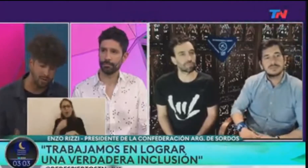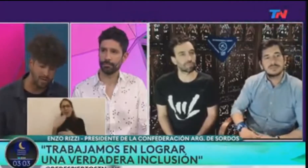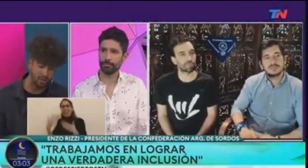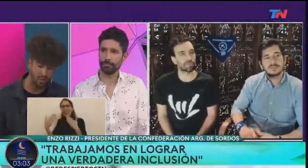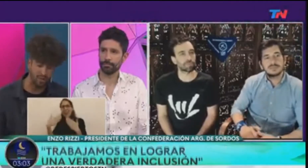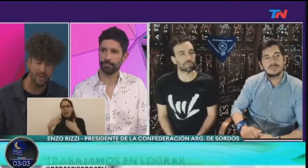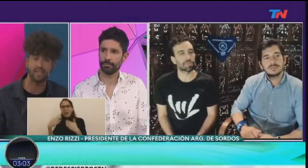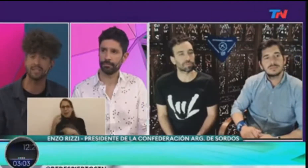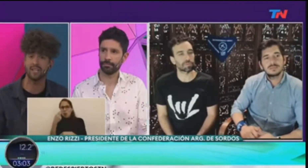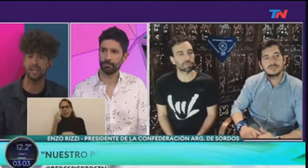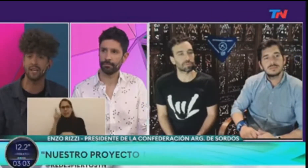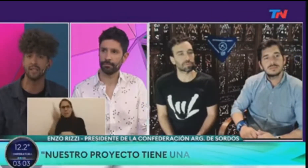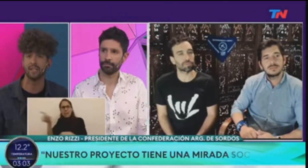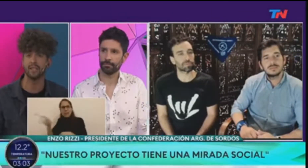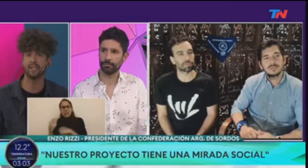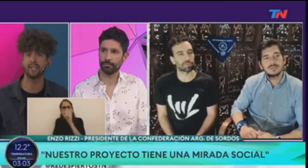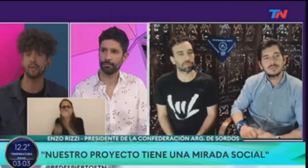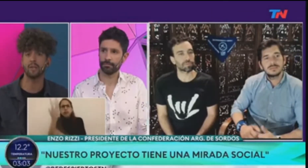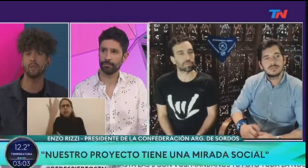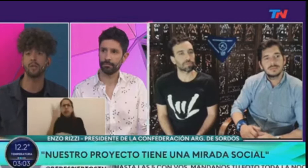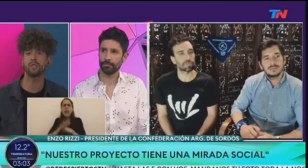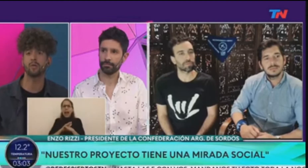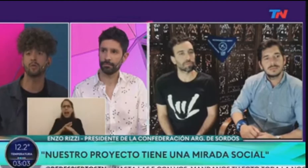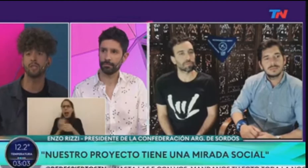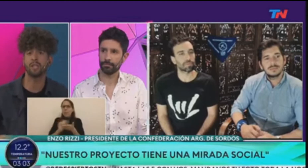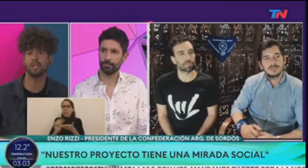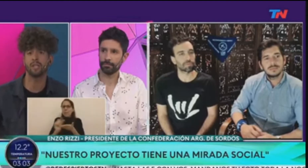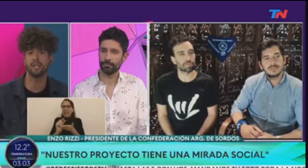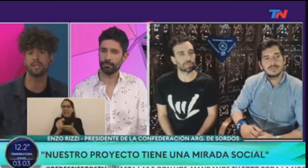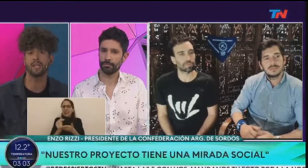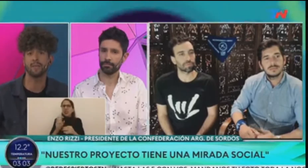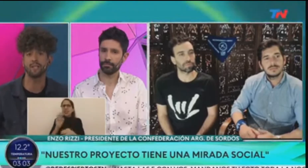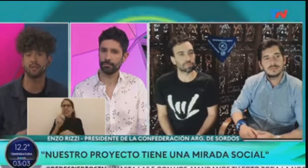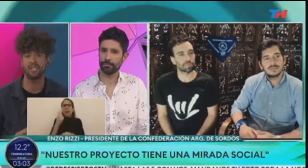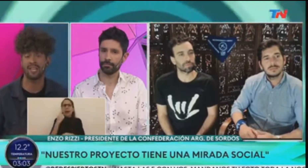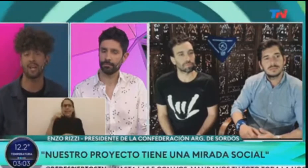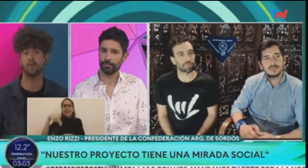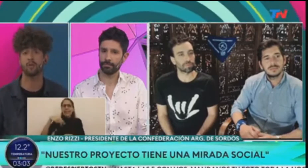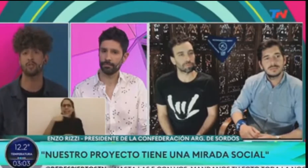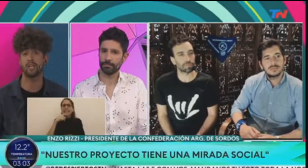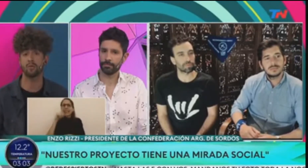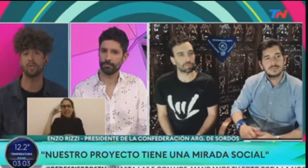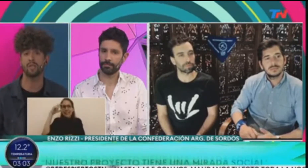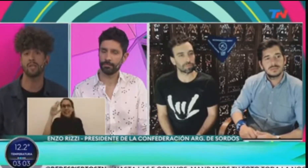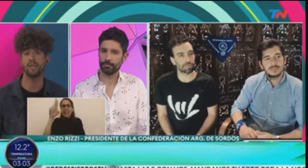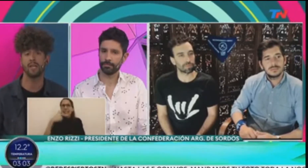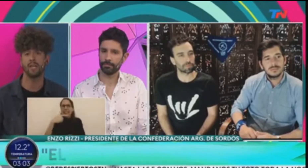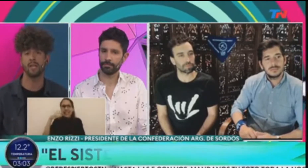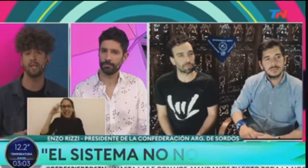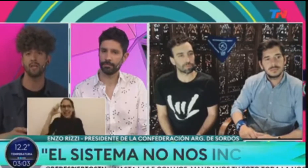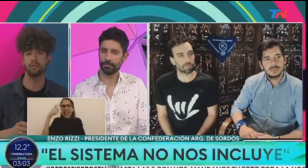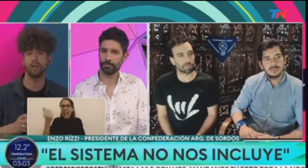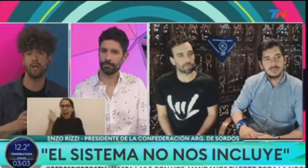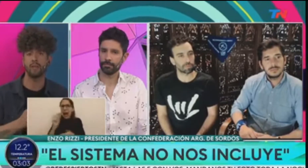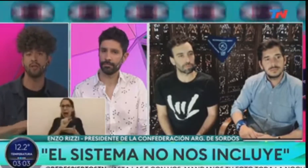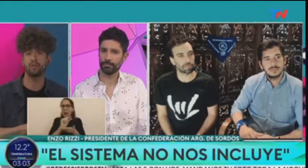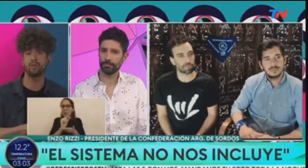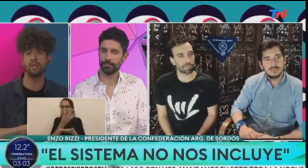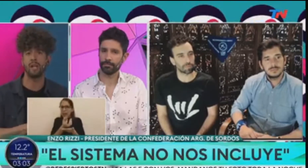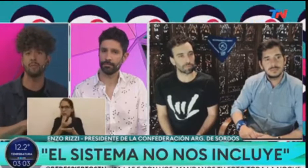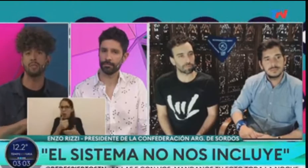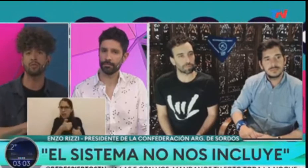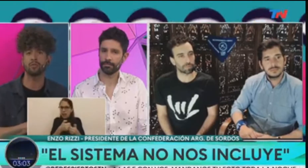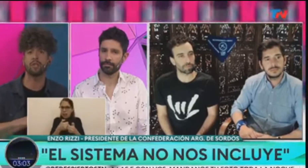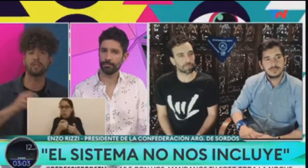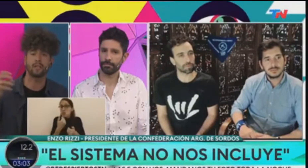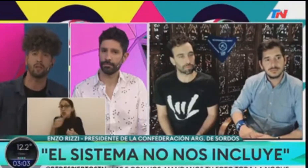creó una aplicación que se llama Intersea. Quería saber qué opinión tienen ustedes de esa aplicación, si es que la conocen, que justamente es una aplicación